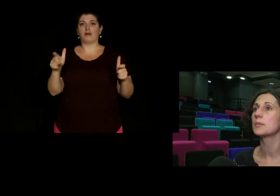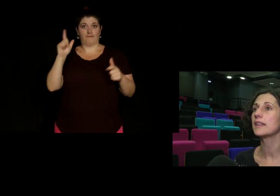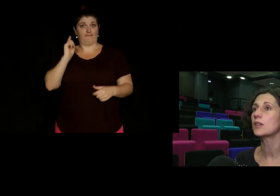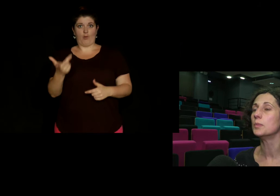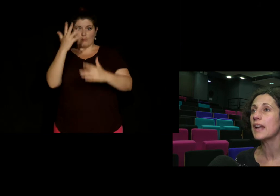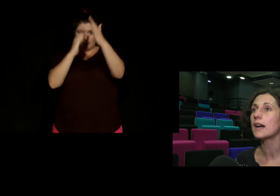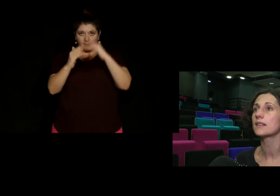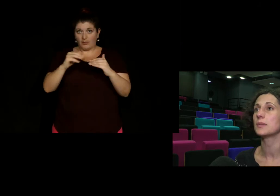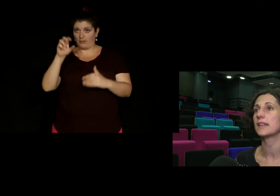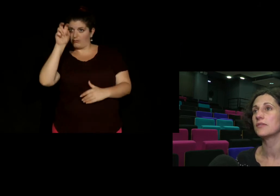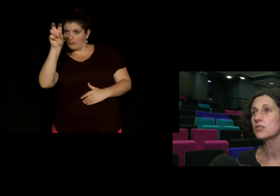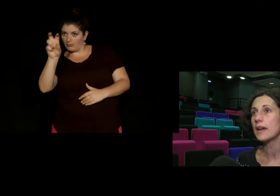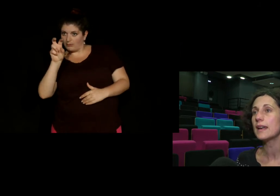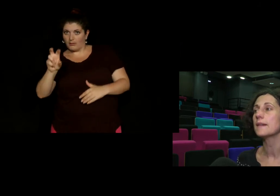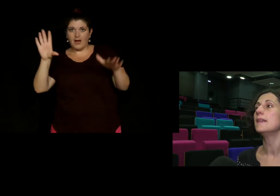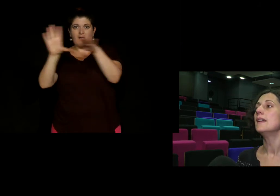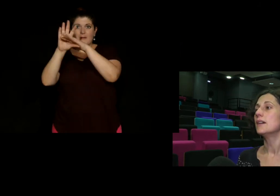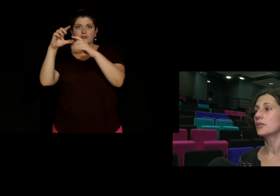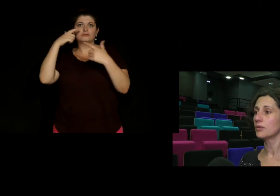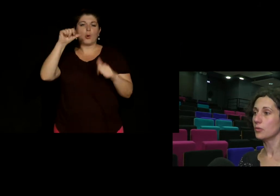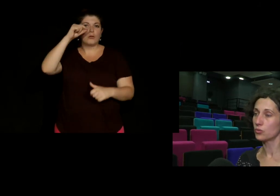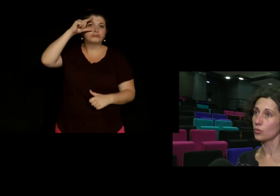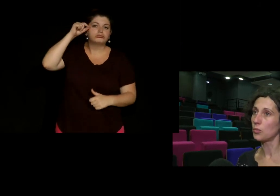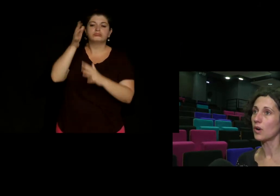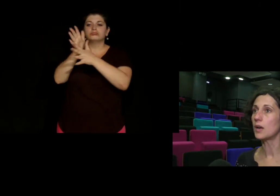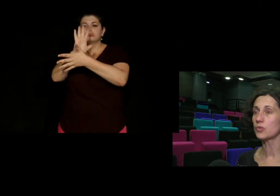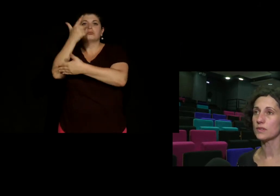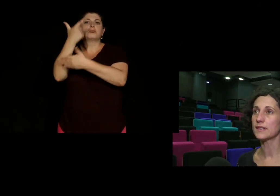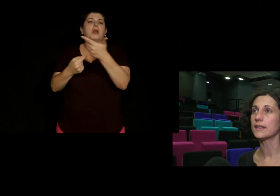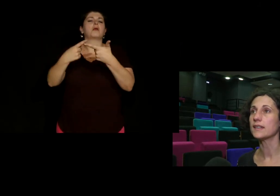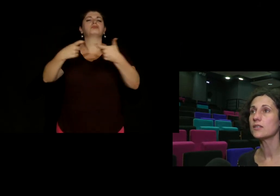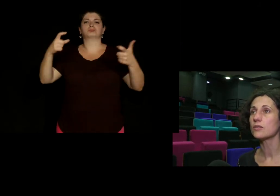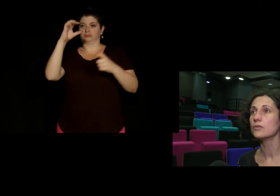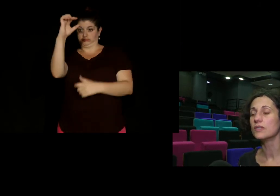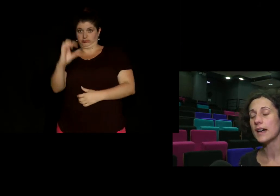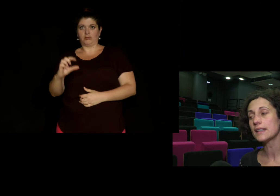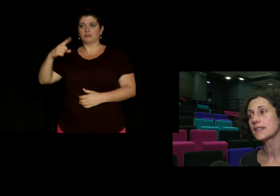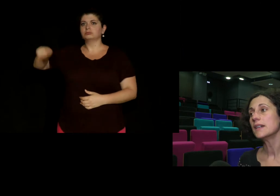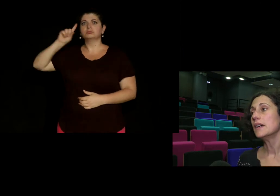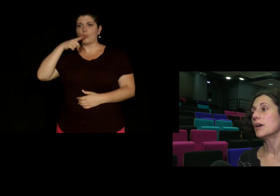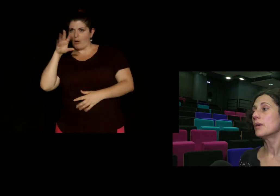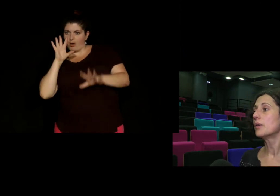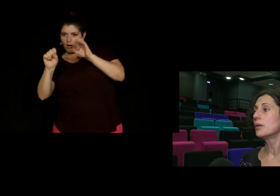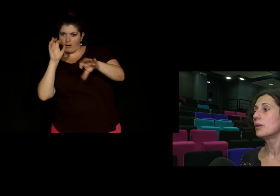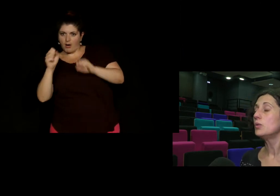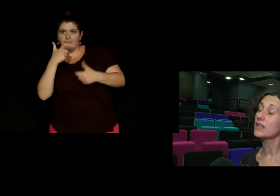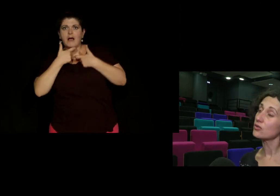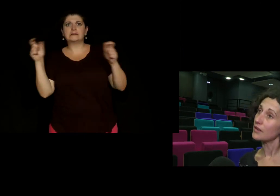spectacle bilingue un spectacle visuel sur le programme ou sur le site internet du théâtre l'usage de la